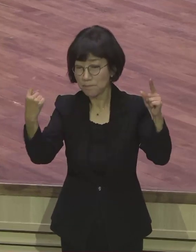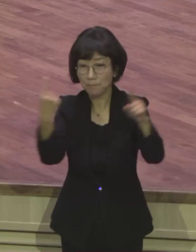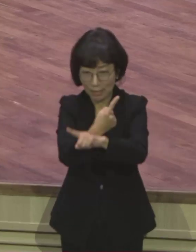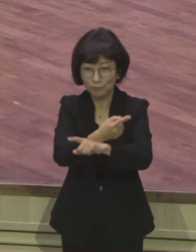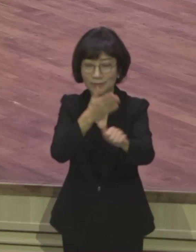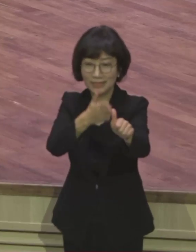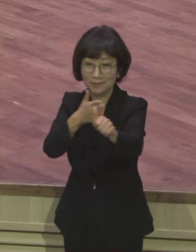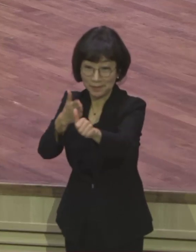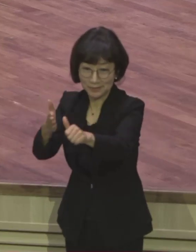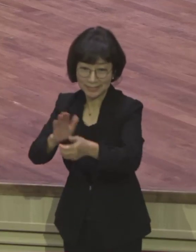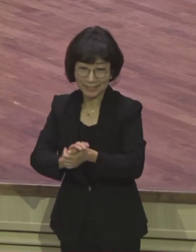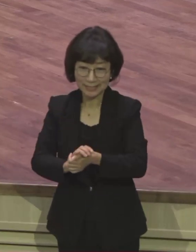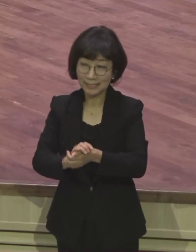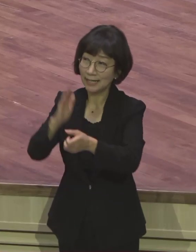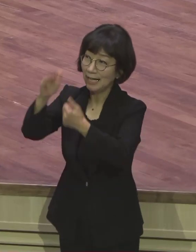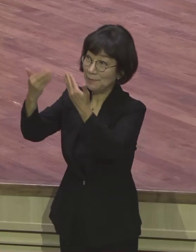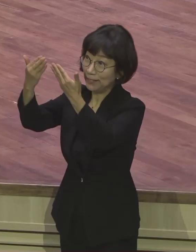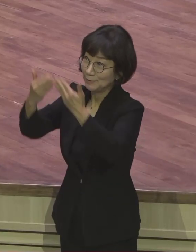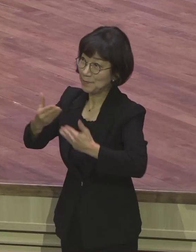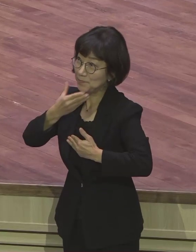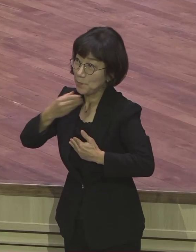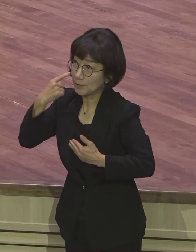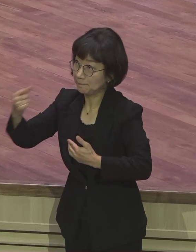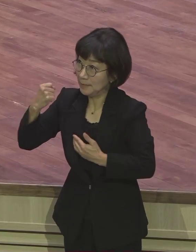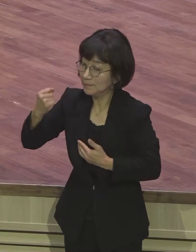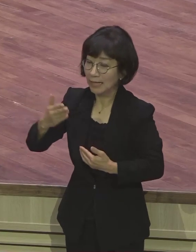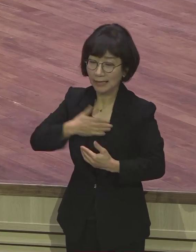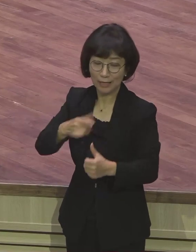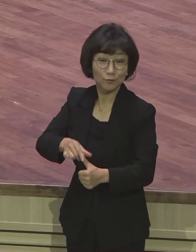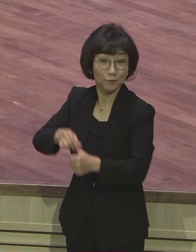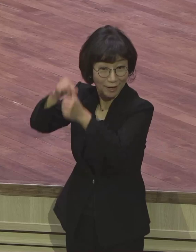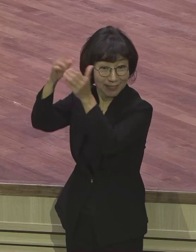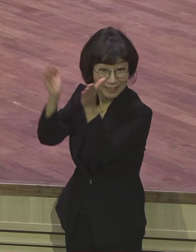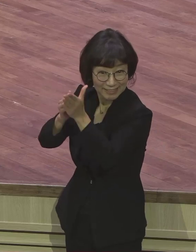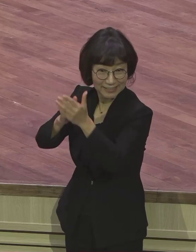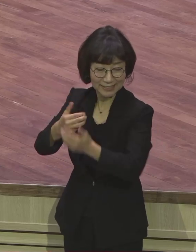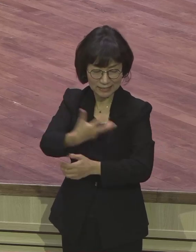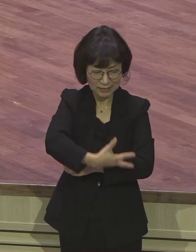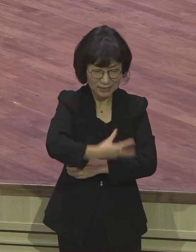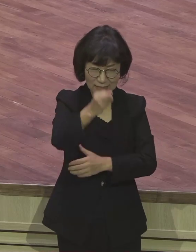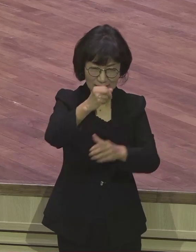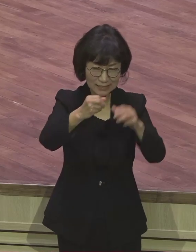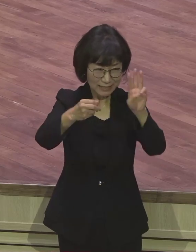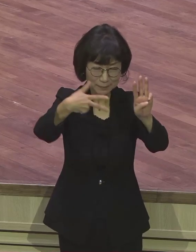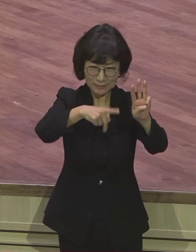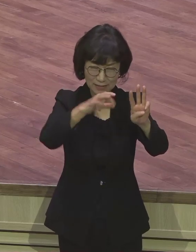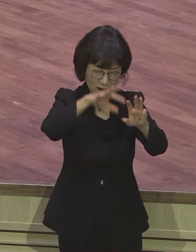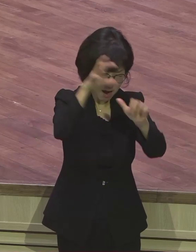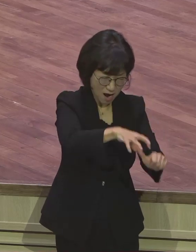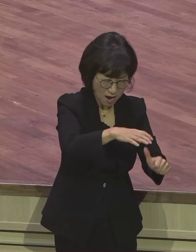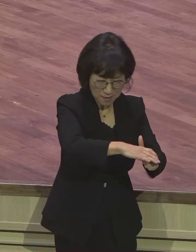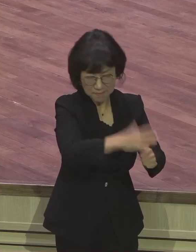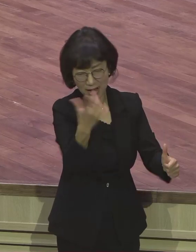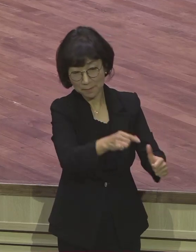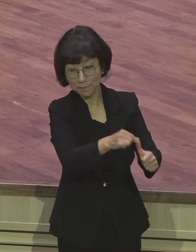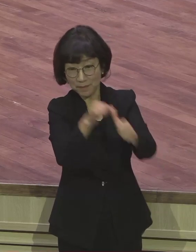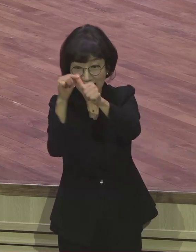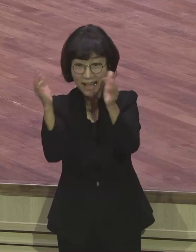내가 구원 받았고 이 복음 때문에 내가 상시삼정 빠져나왔고 이 복음 때문에 내가 이렇게 기한 직분을 주신 건 너무